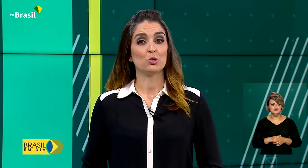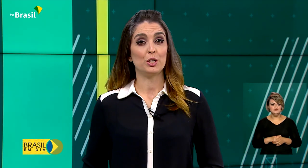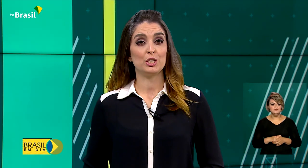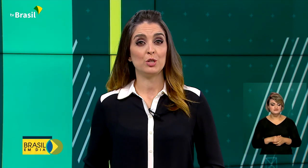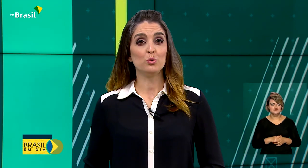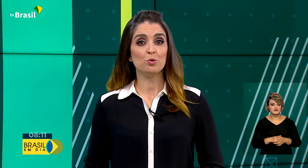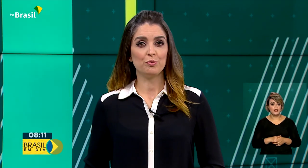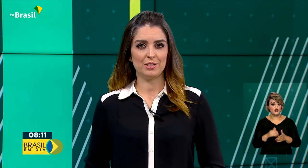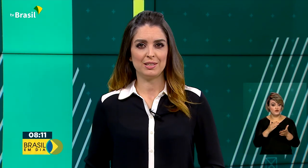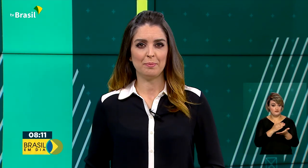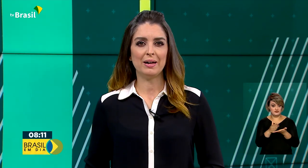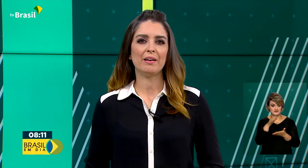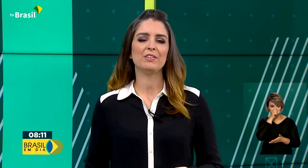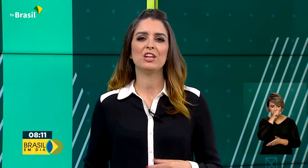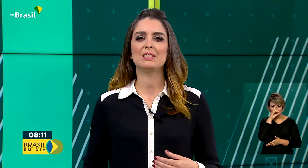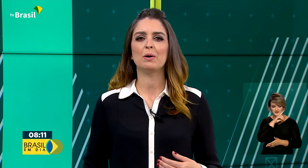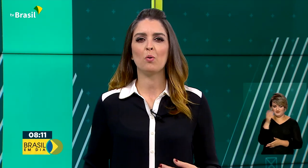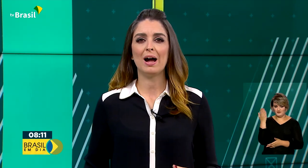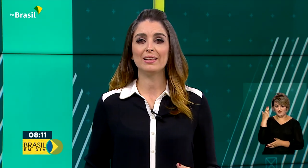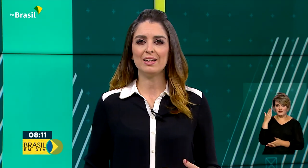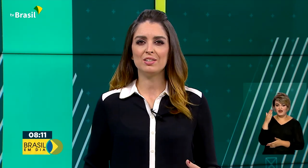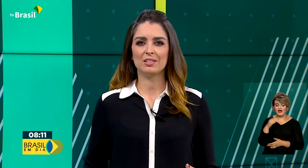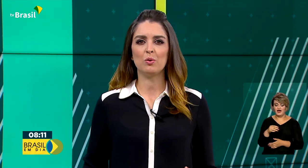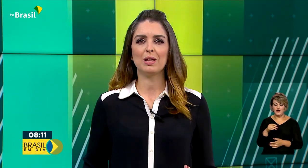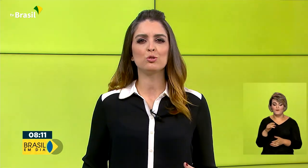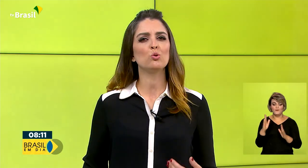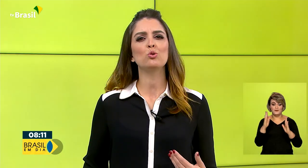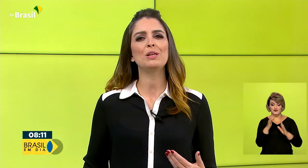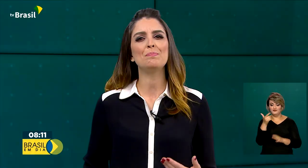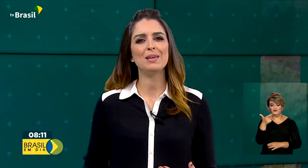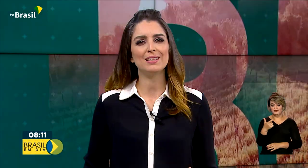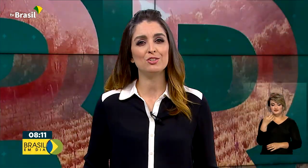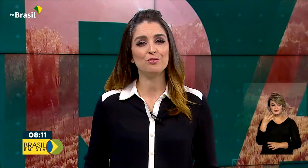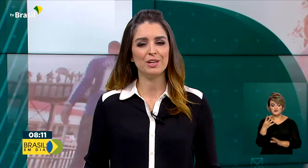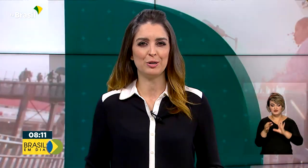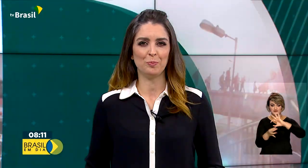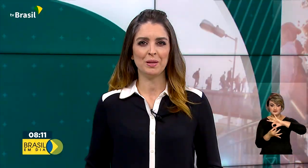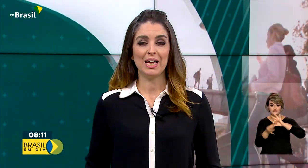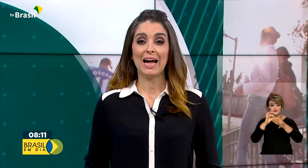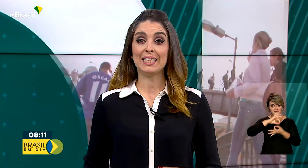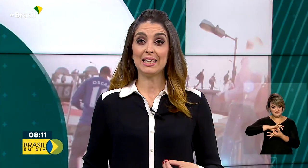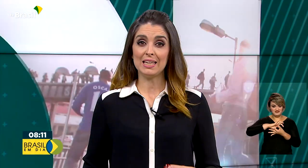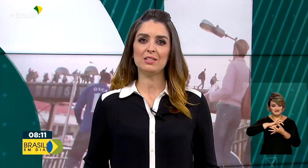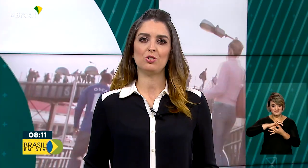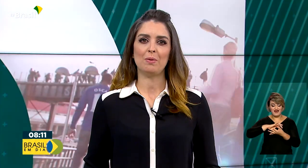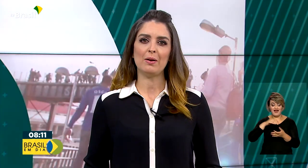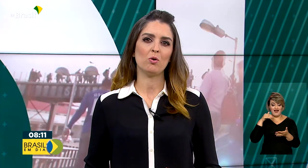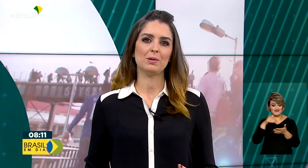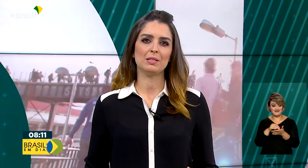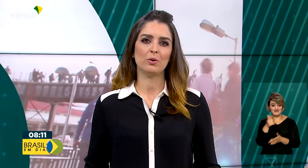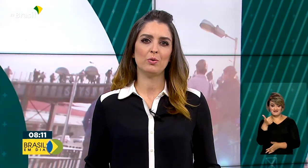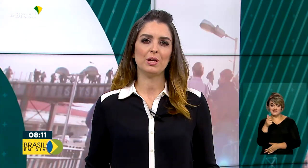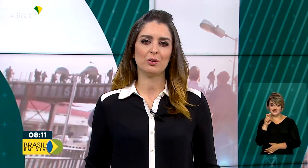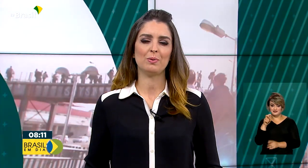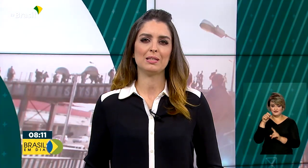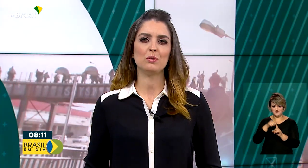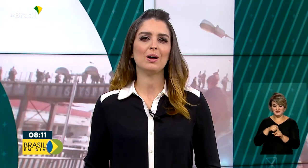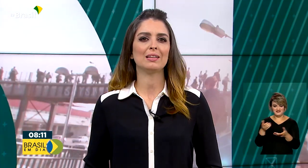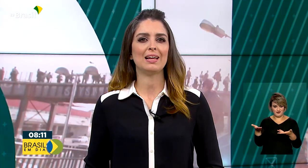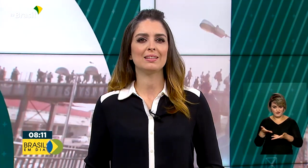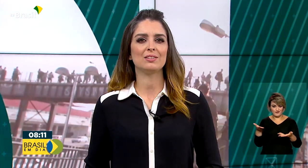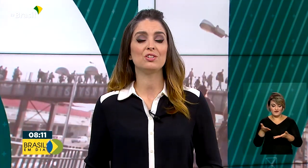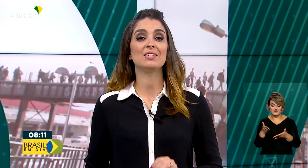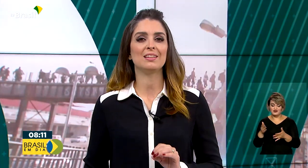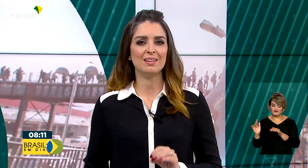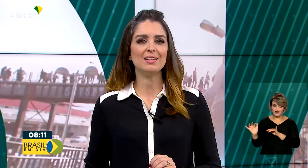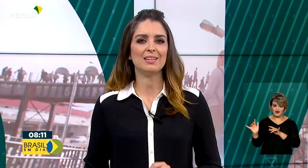Começou nesse último fim de semana a 24ª edição das Surdoolimpíadas de verão. Até 15 de maio, a competição reúne aqui no Brasil